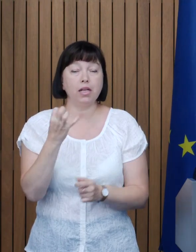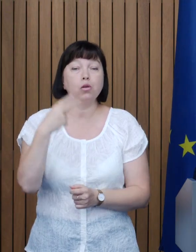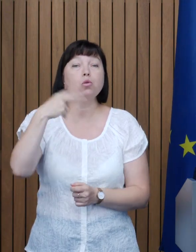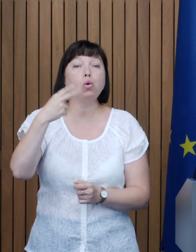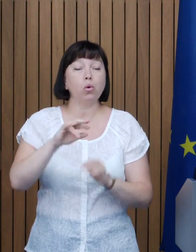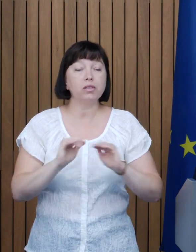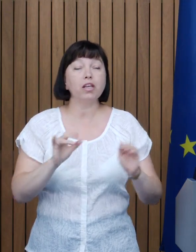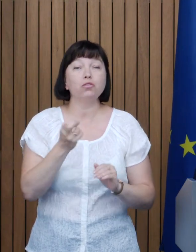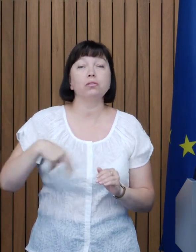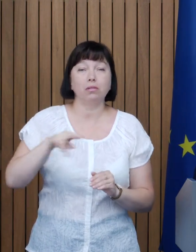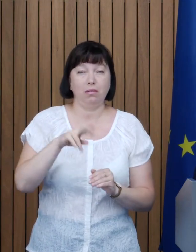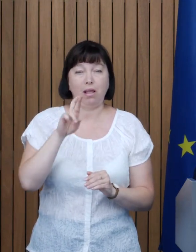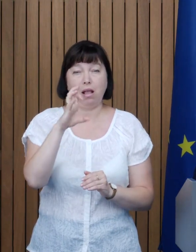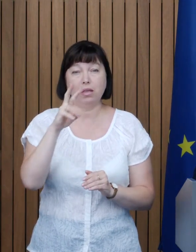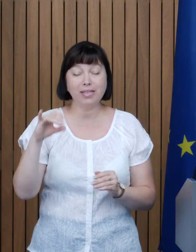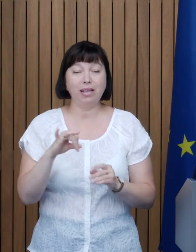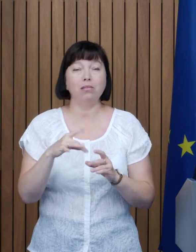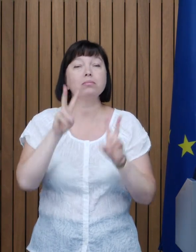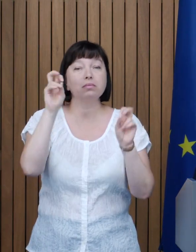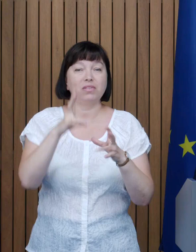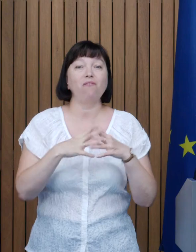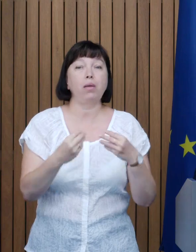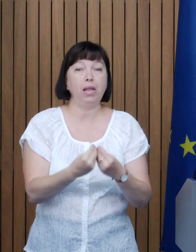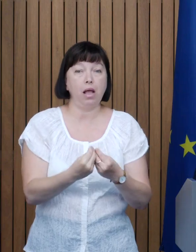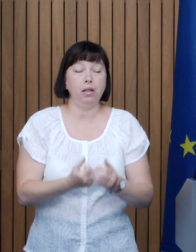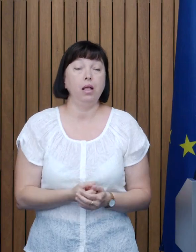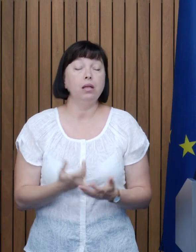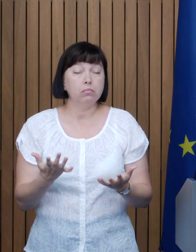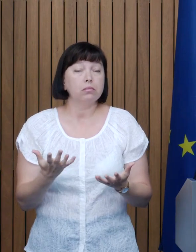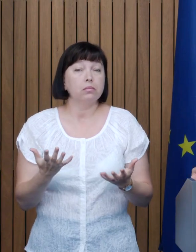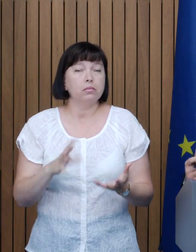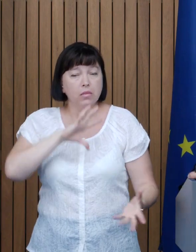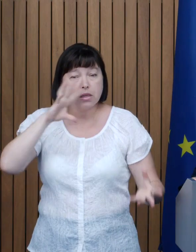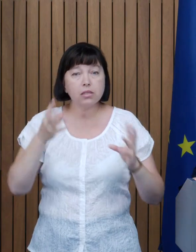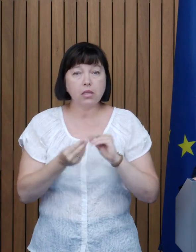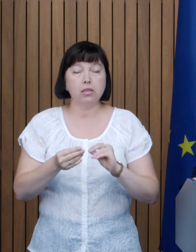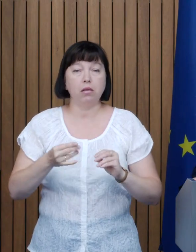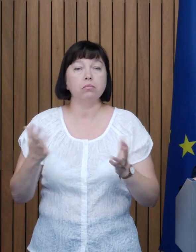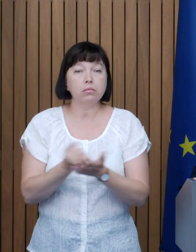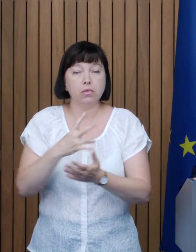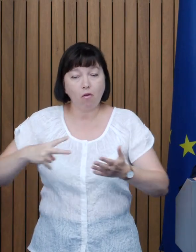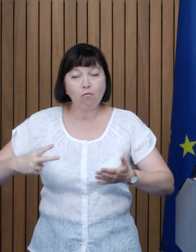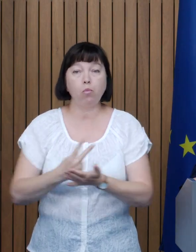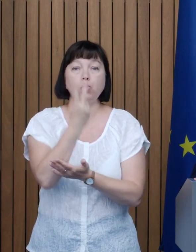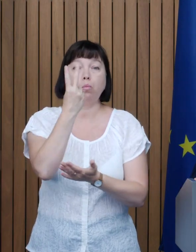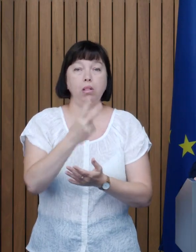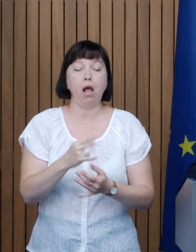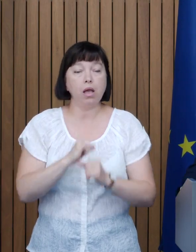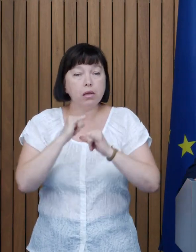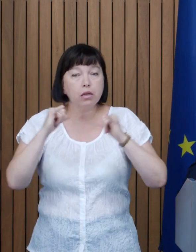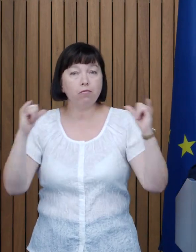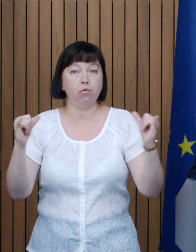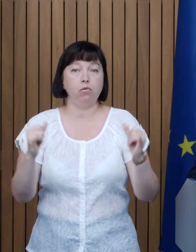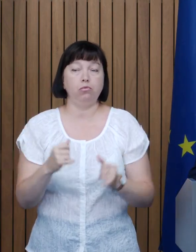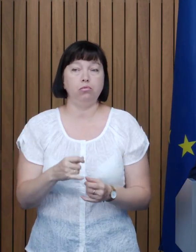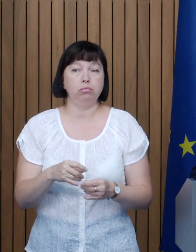20 de creșe de tip familial Deci, în esență, vom dubla efortul și investițiile pentru a